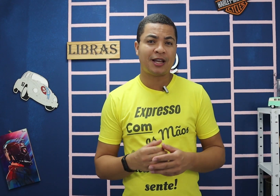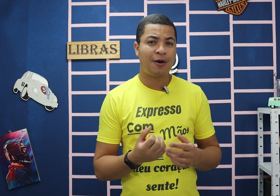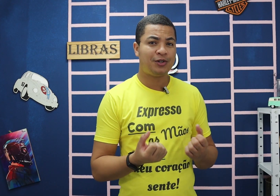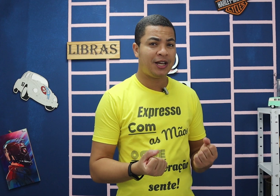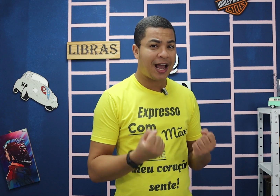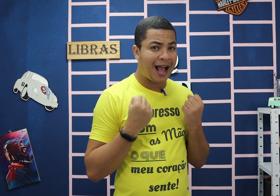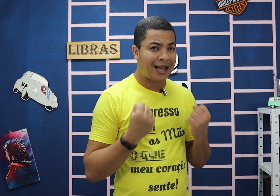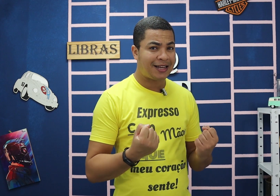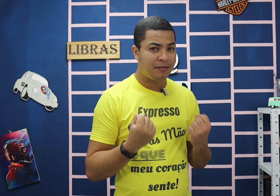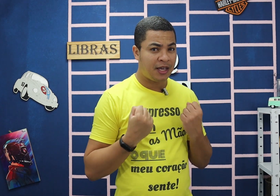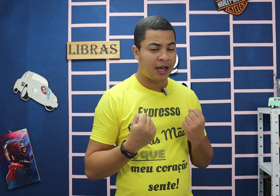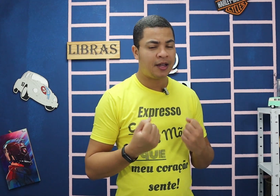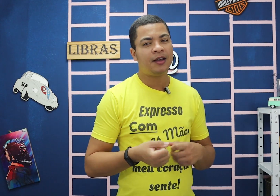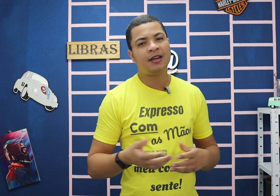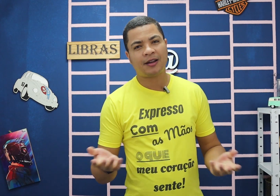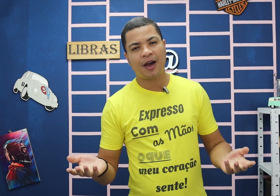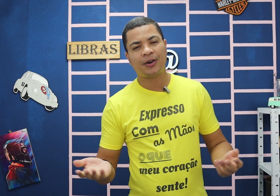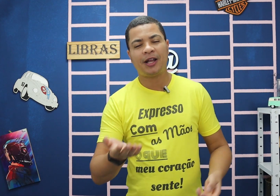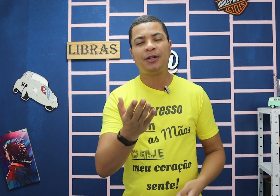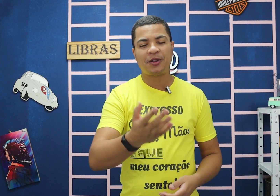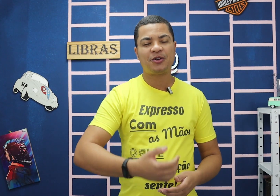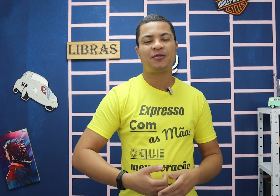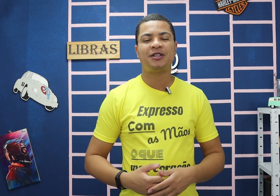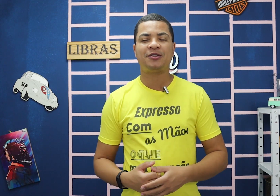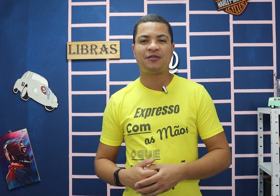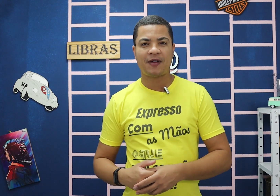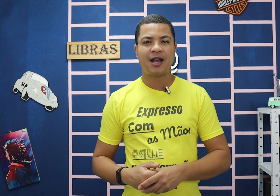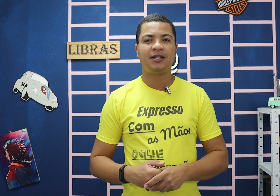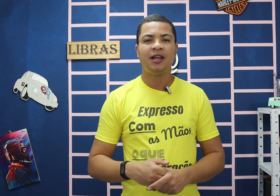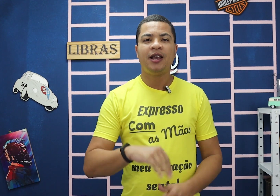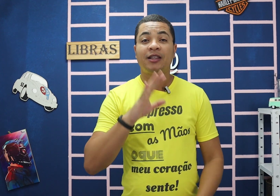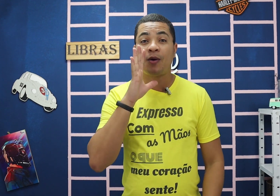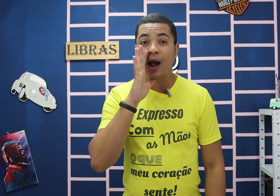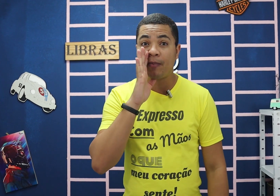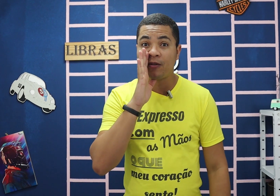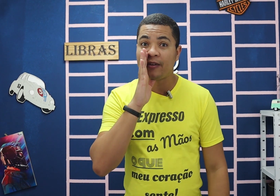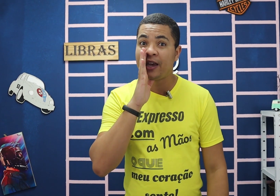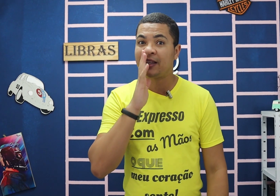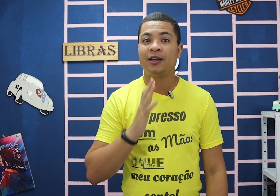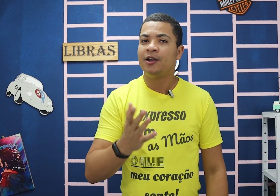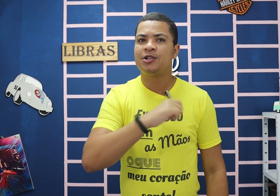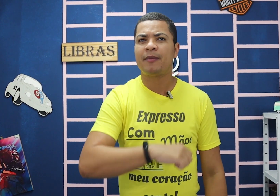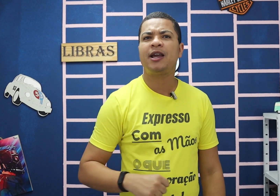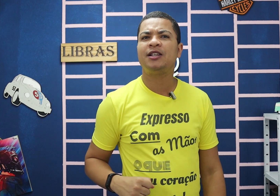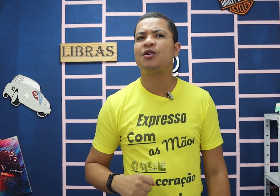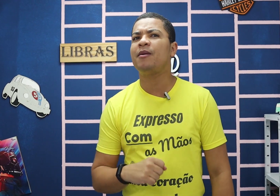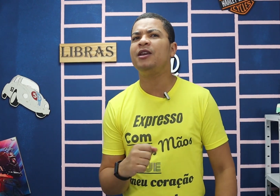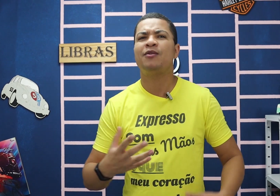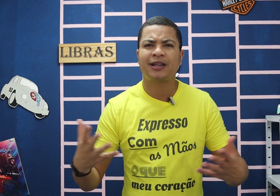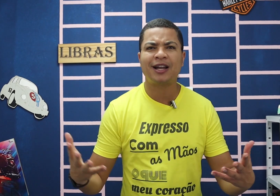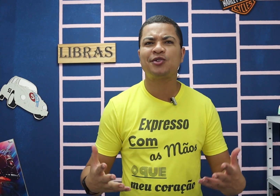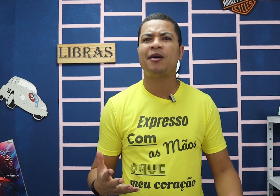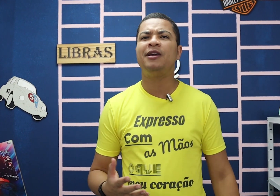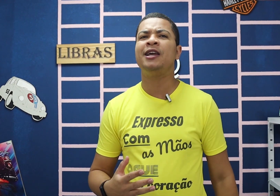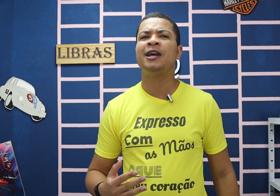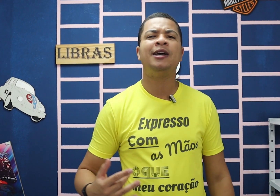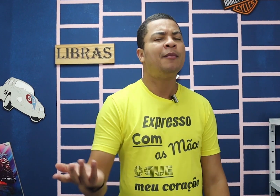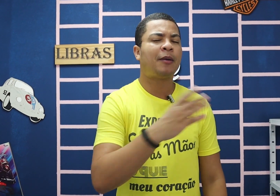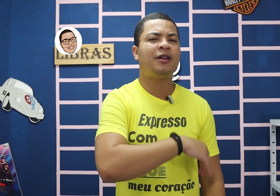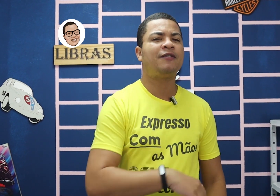sinal de academia? E é claro, Dentro de um contexto de frase? Então, aproveita. Chama aquele seu amigo, aquela sua amiga, para poder